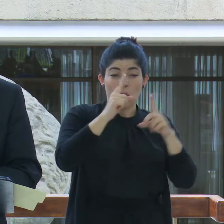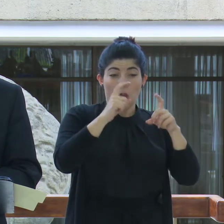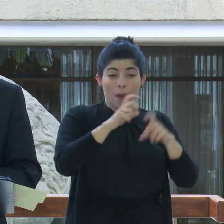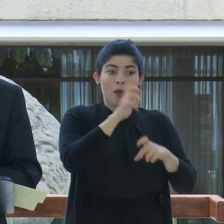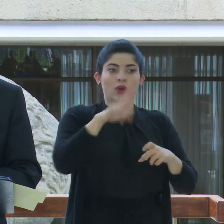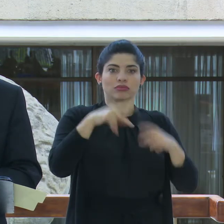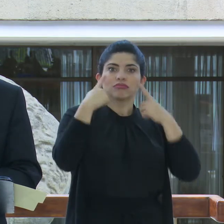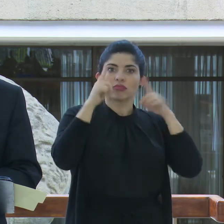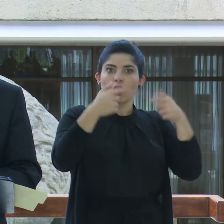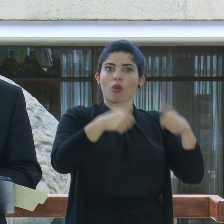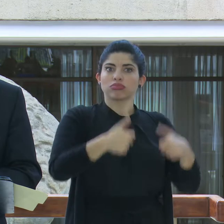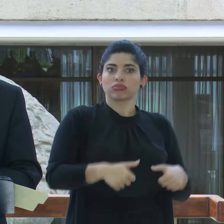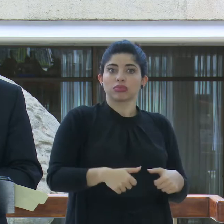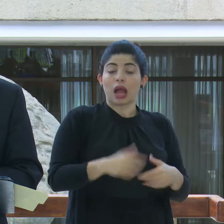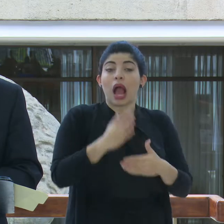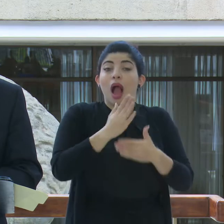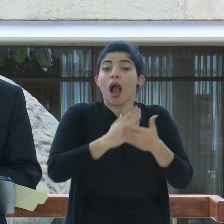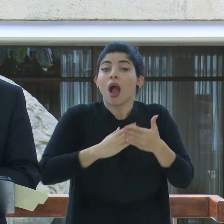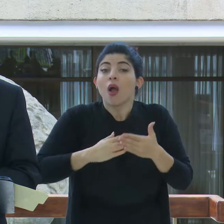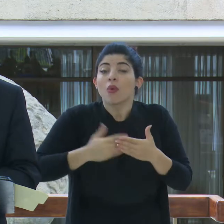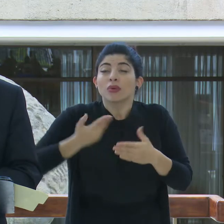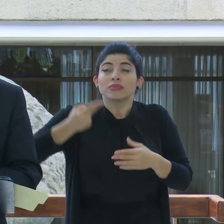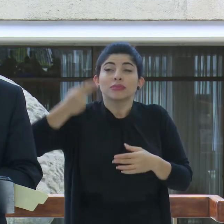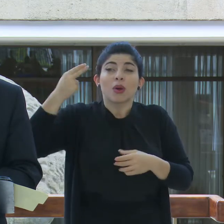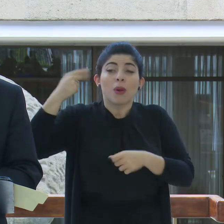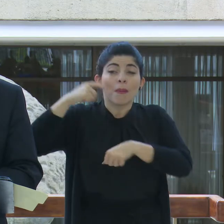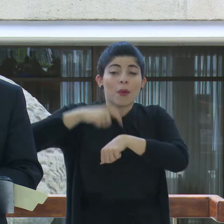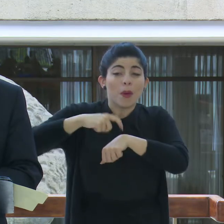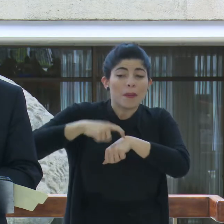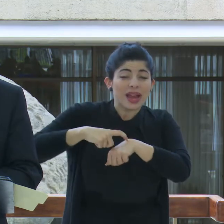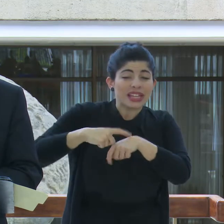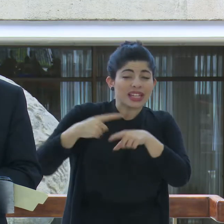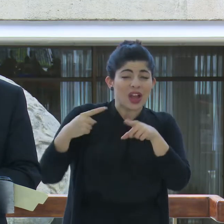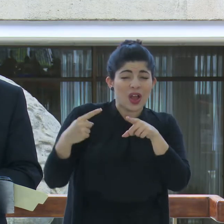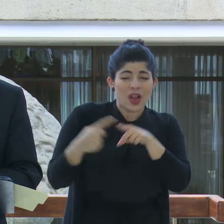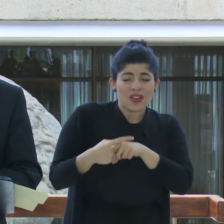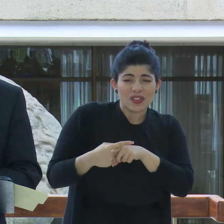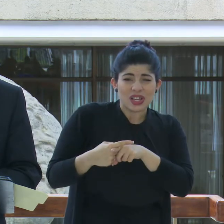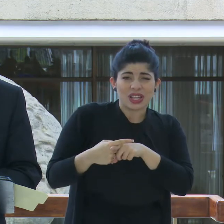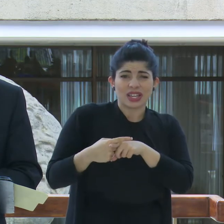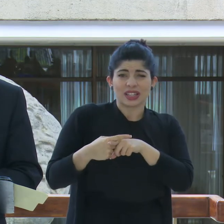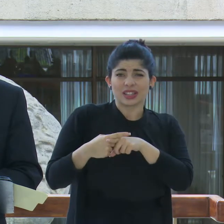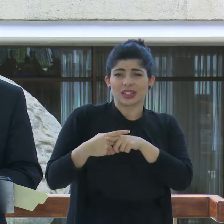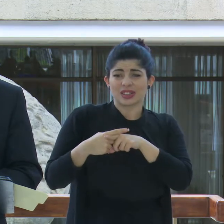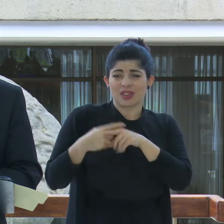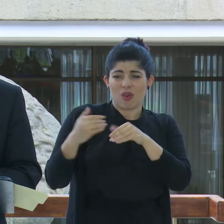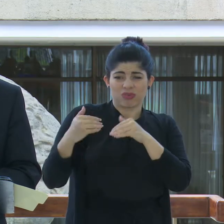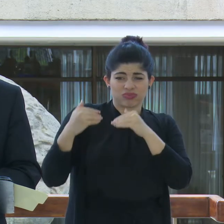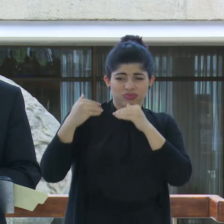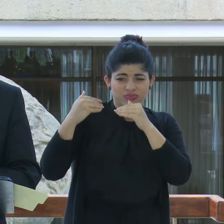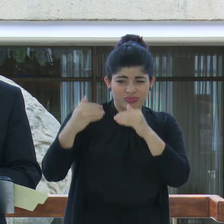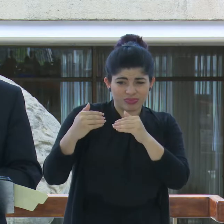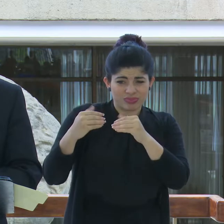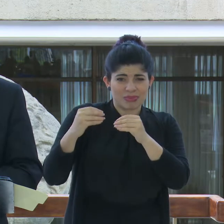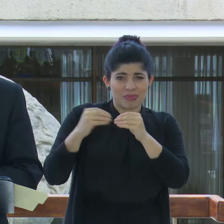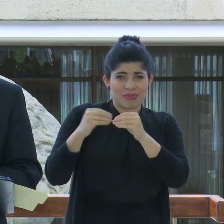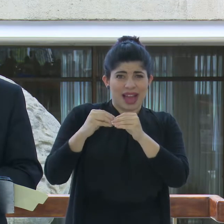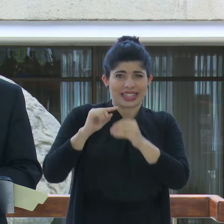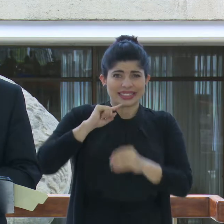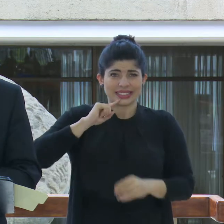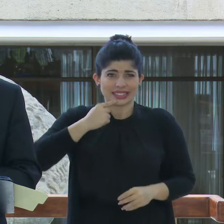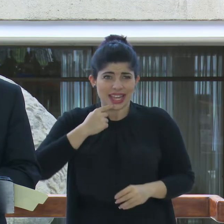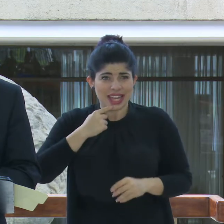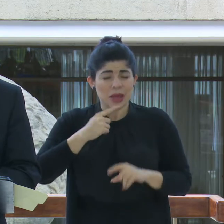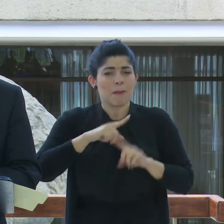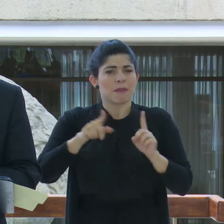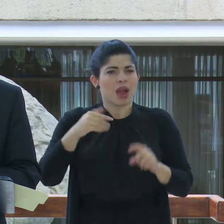aún en aquellos episodios donde el conflicto se elevó a inusual escala. Con